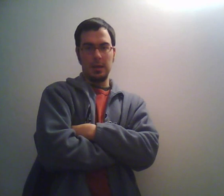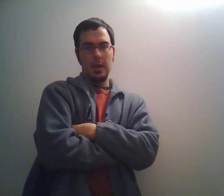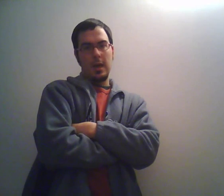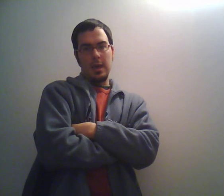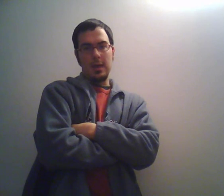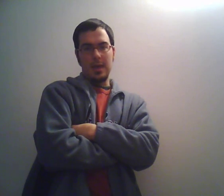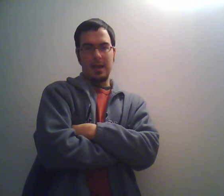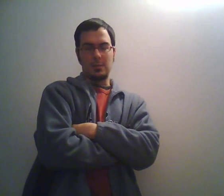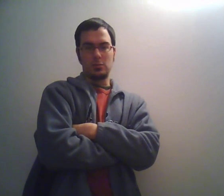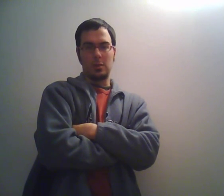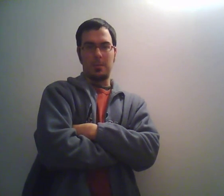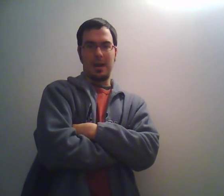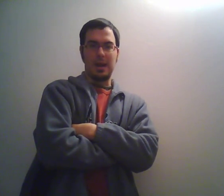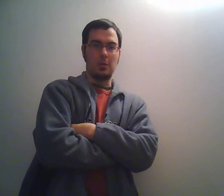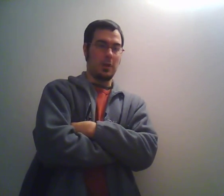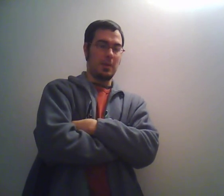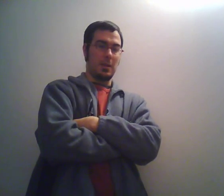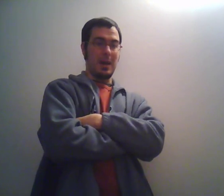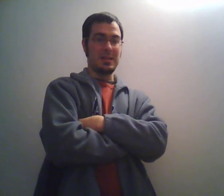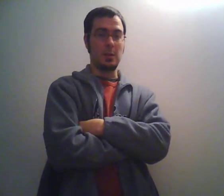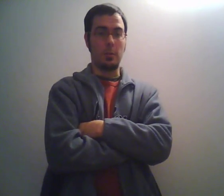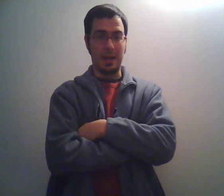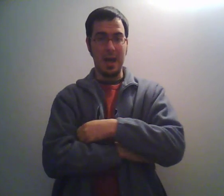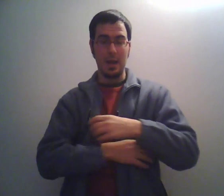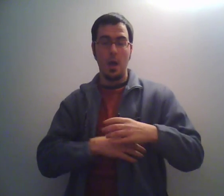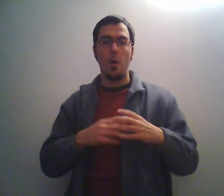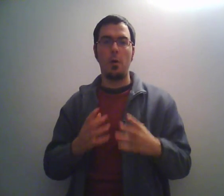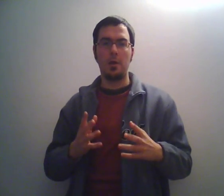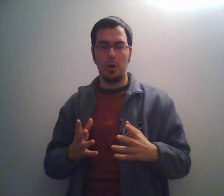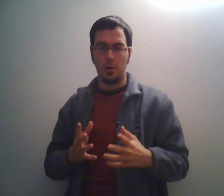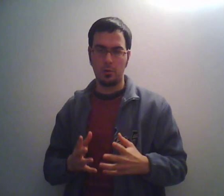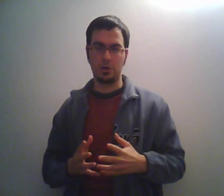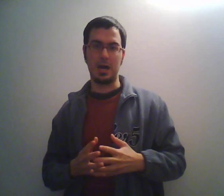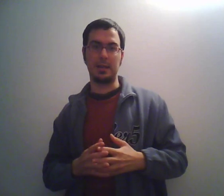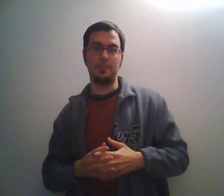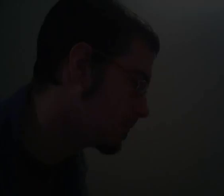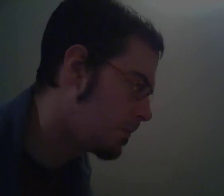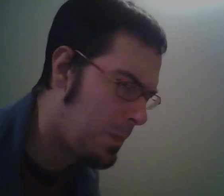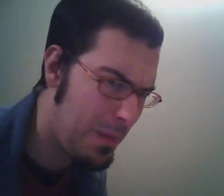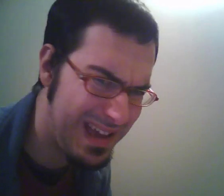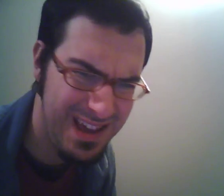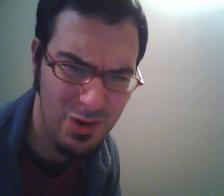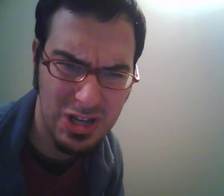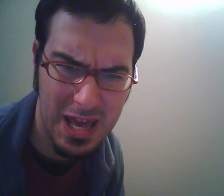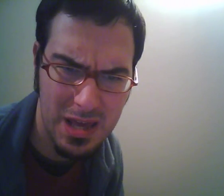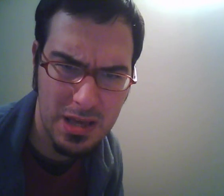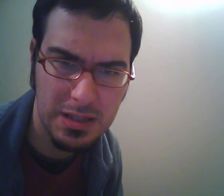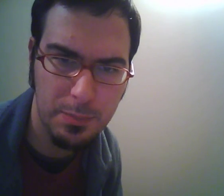è anche giusto che magari non ne abbiate mai sentito parlare o che non la conosciate. Ma che cos'è di